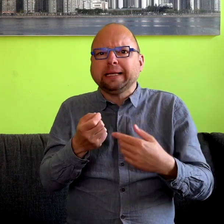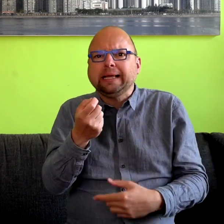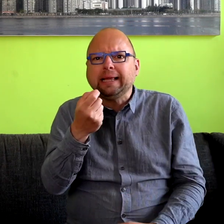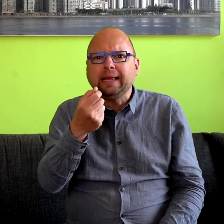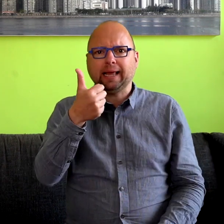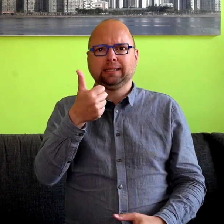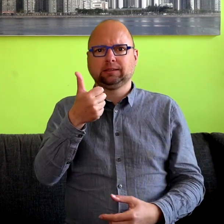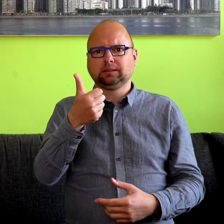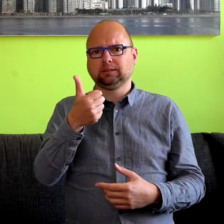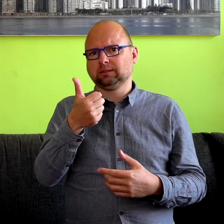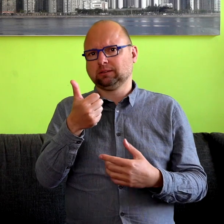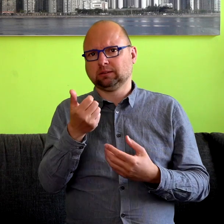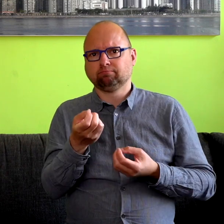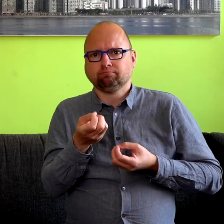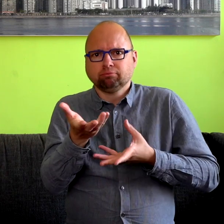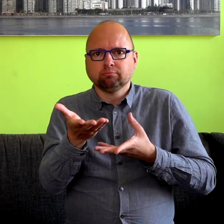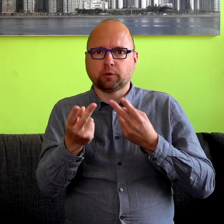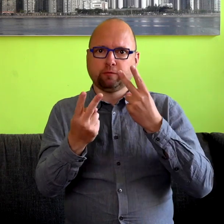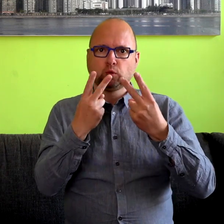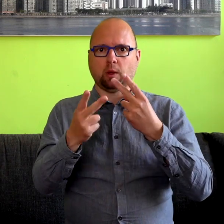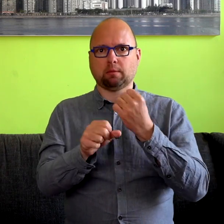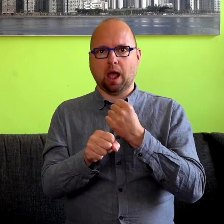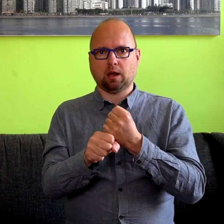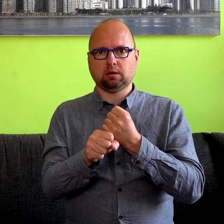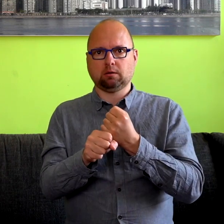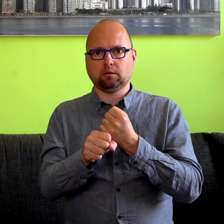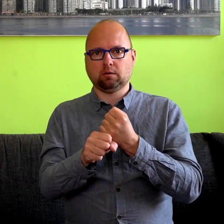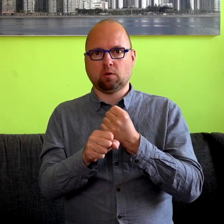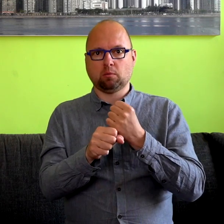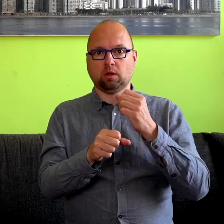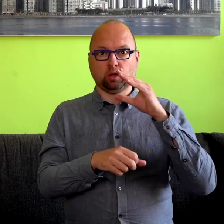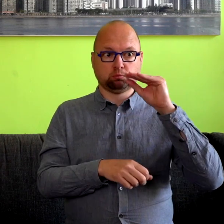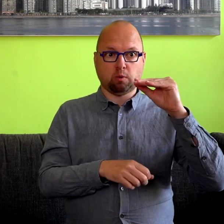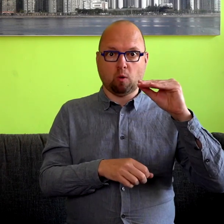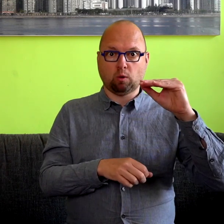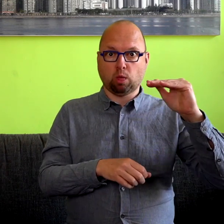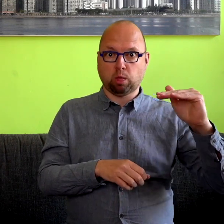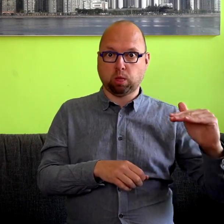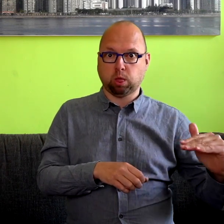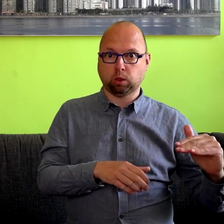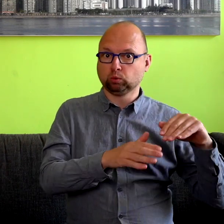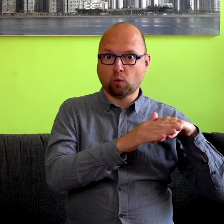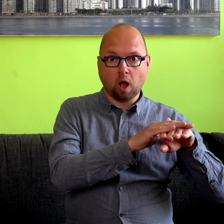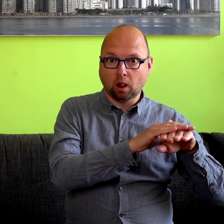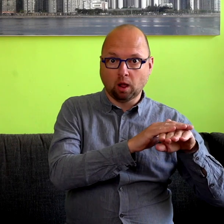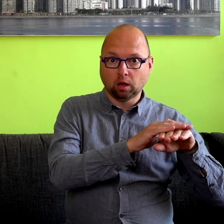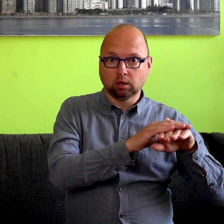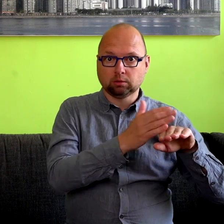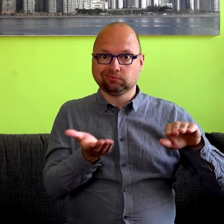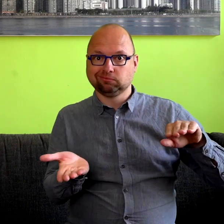visueler communiceren. Dat we compenseren voor wat er wegvalt op het